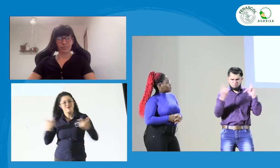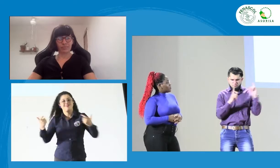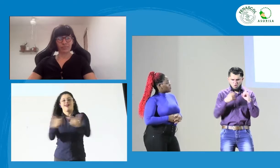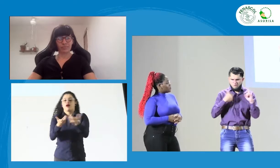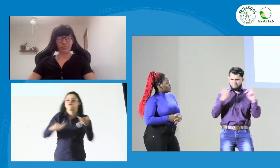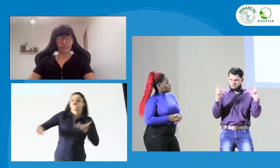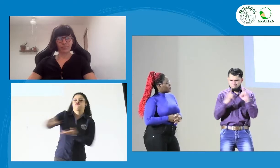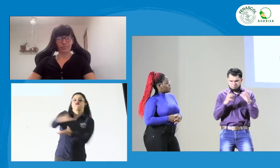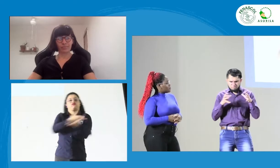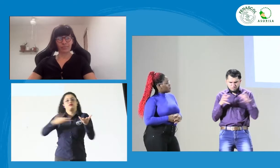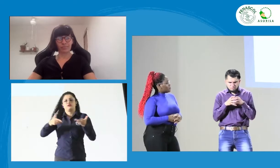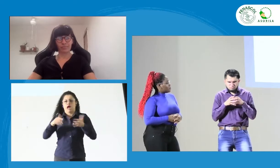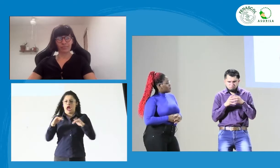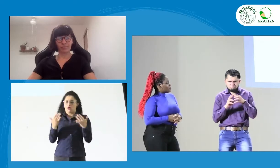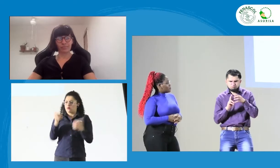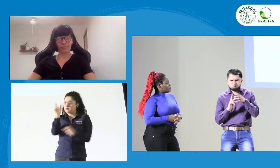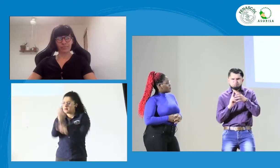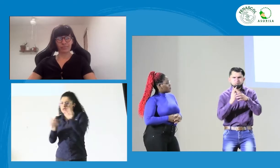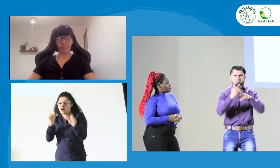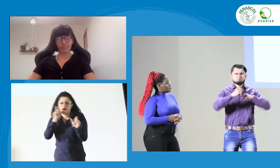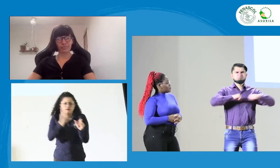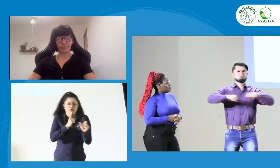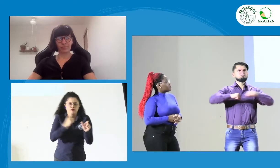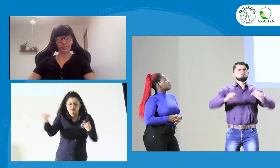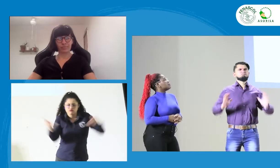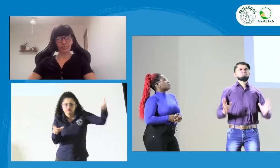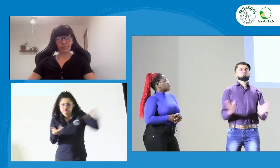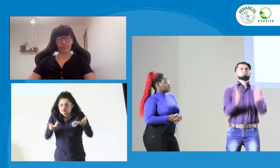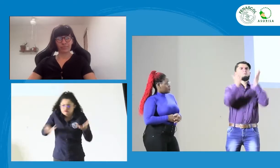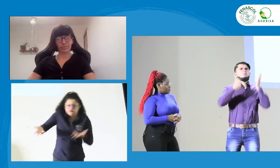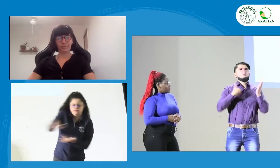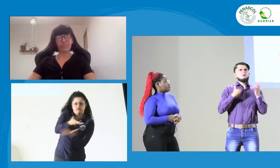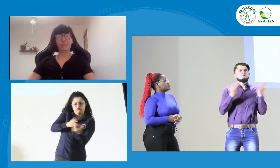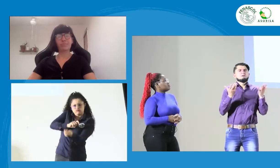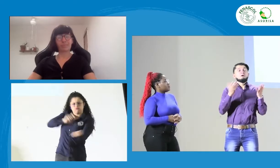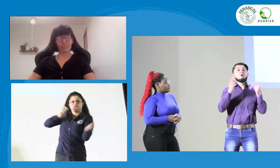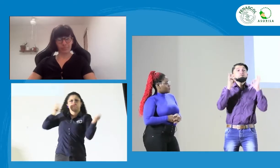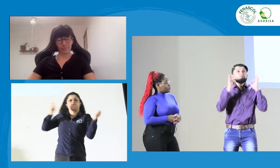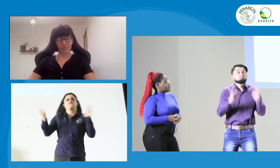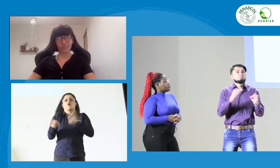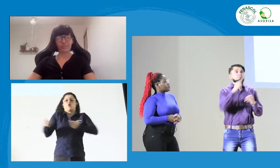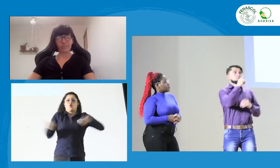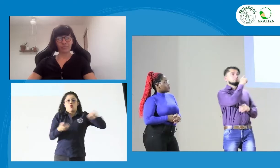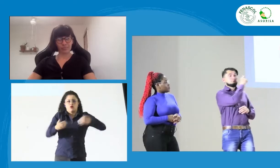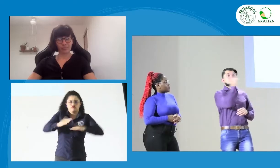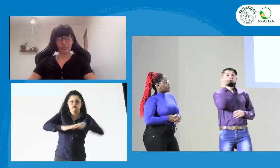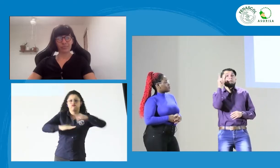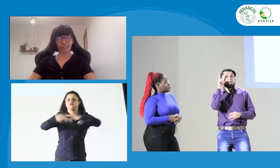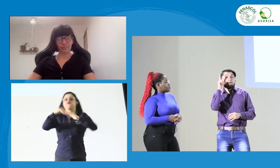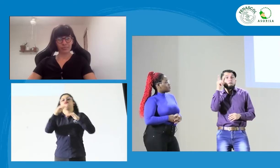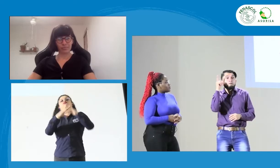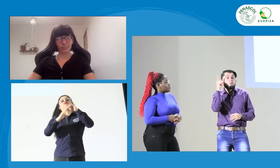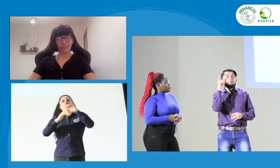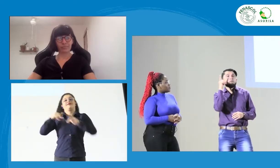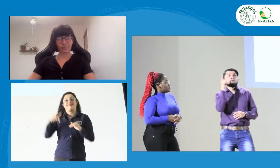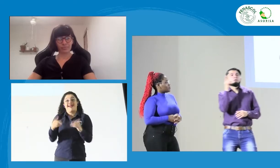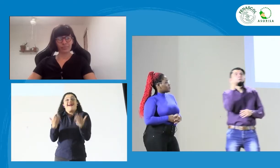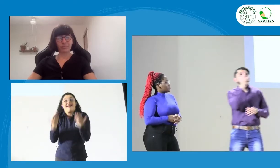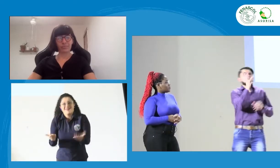Hoy vamos a acerca de cómo existe esa transformación, cómo se hace la